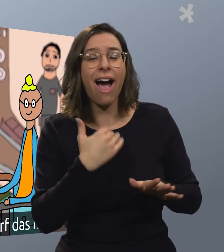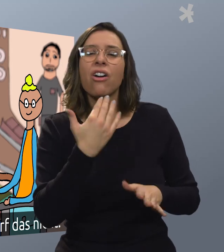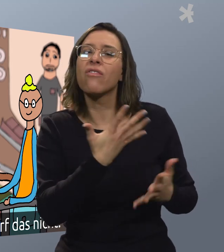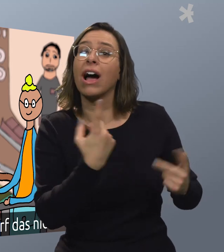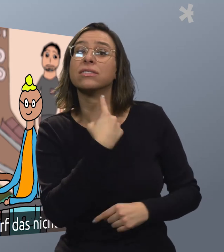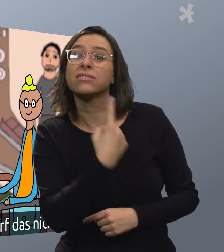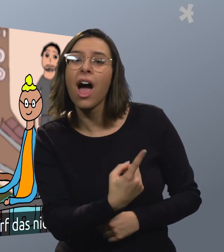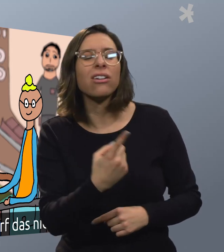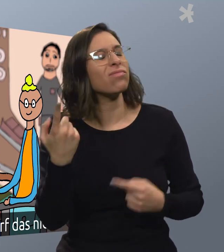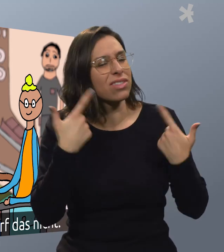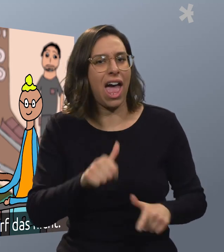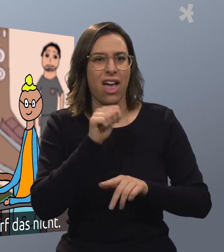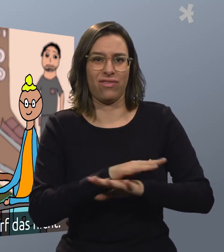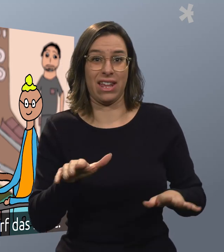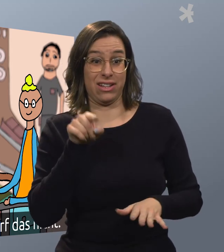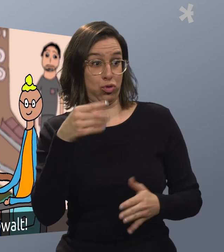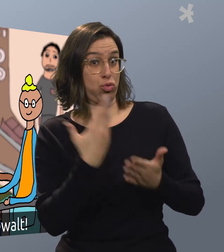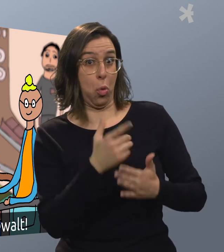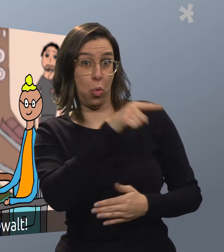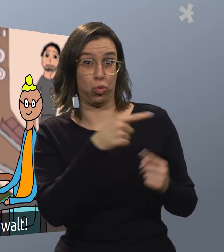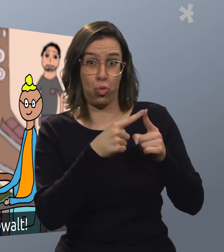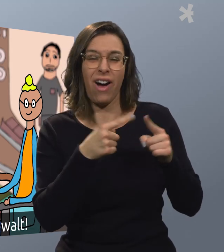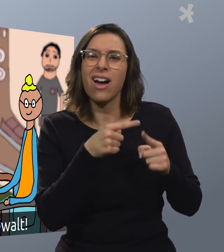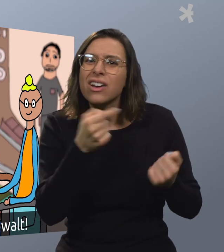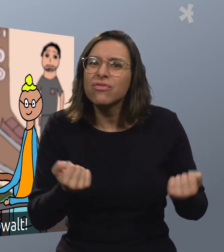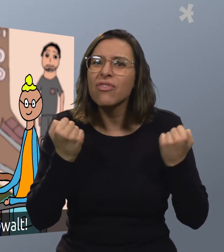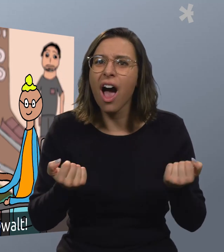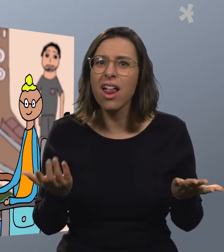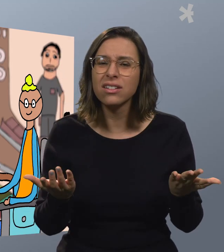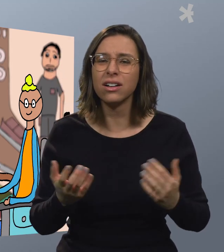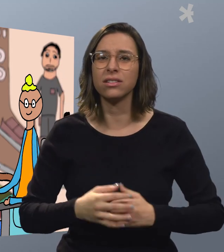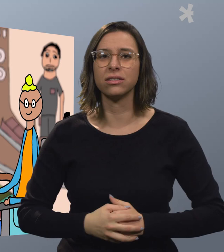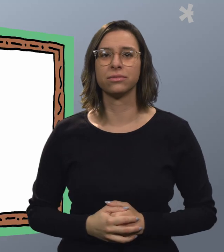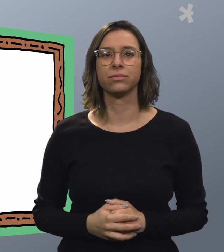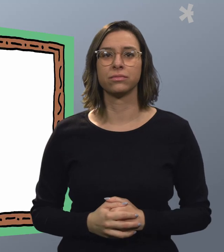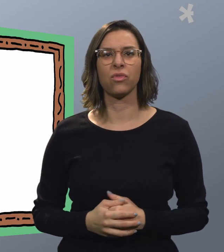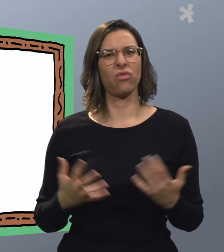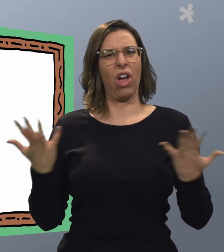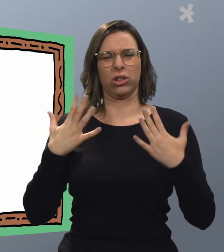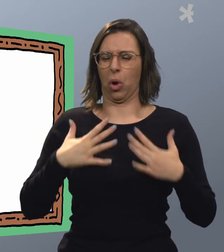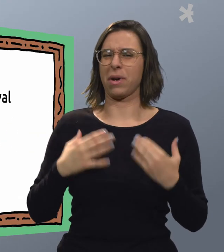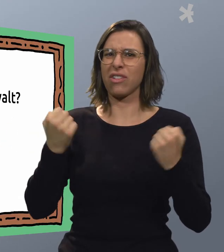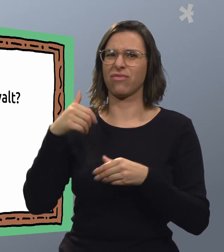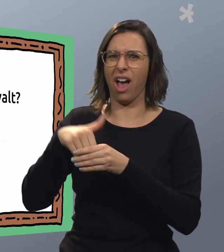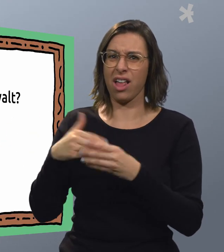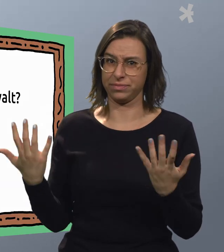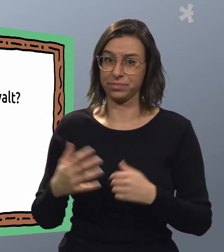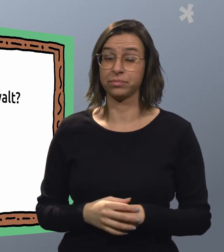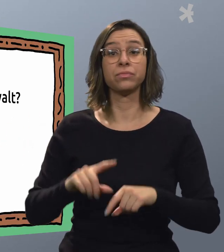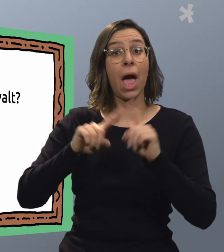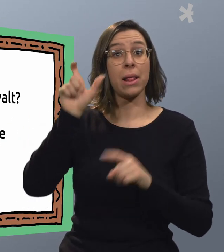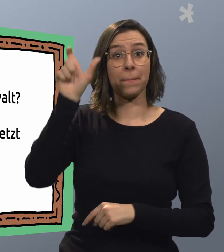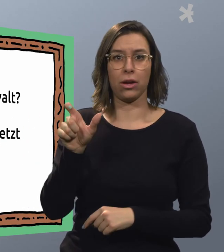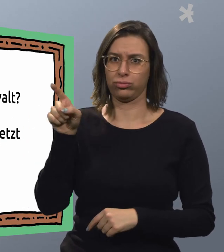egal was du gesagt hast. Er darf das nicht. Er tut dir weh, das ist Gewalt. Was ist körperliche Gewalt?